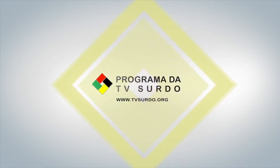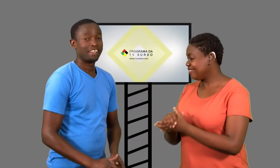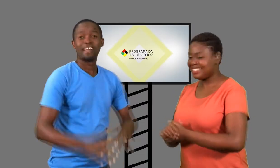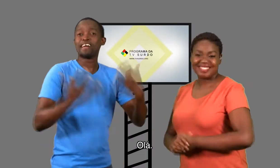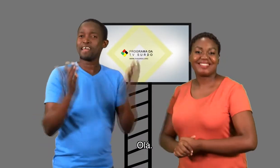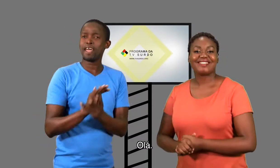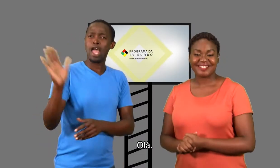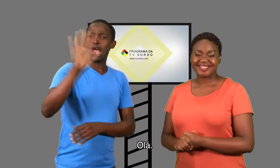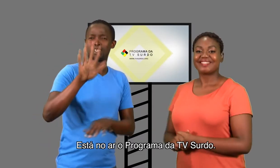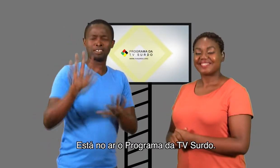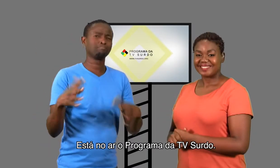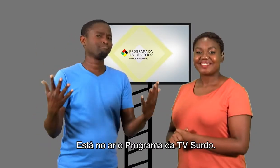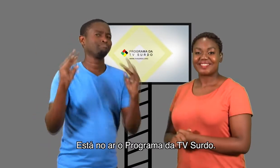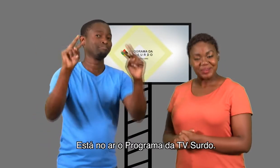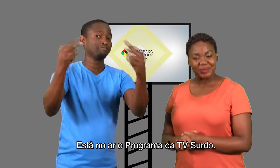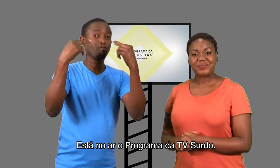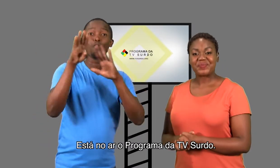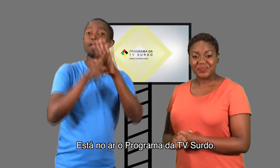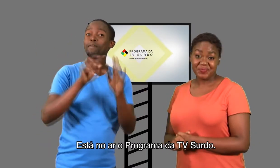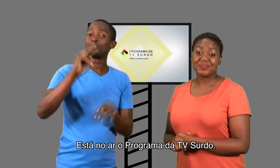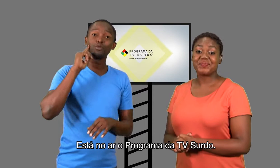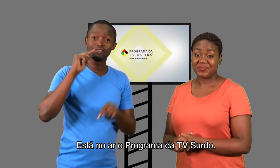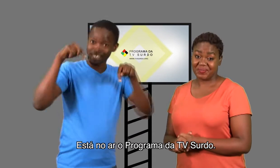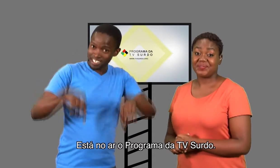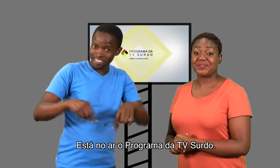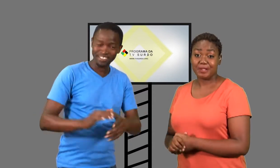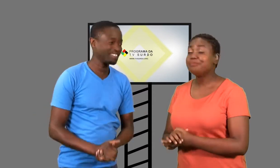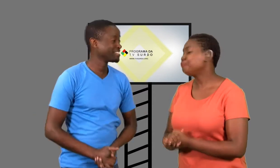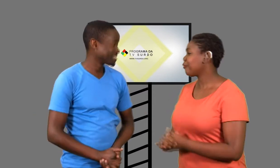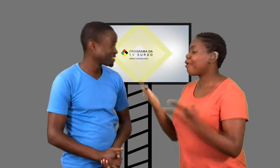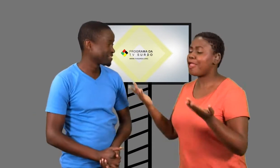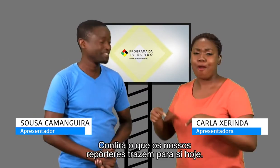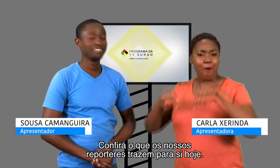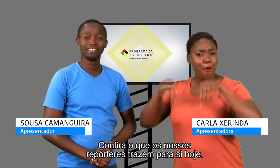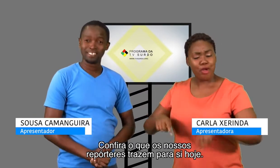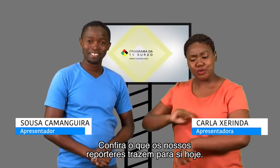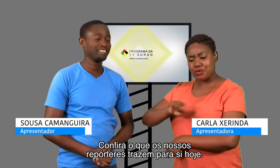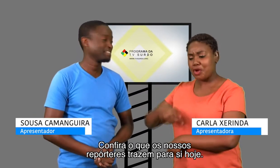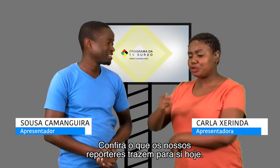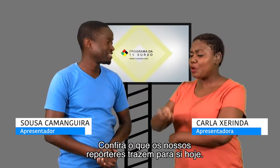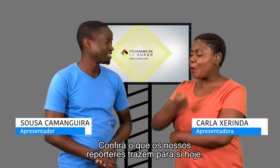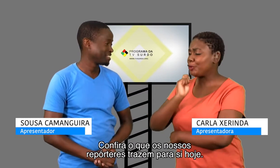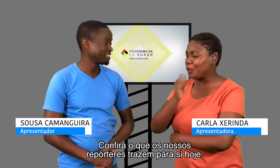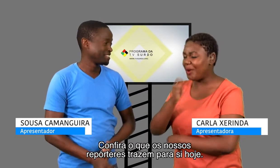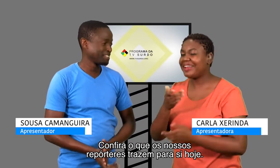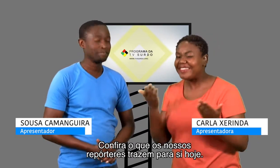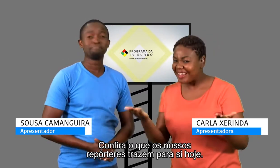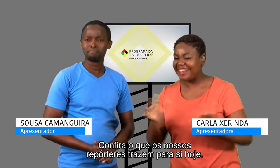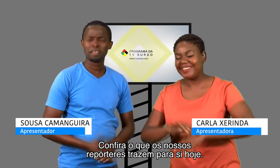Olá, está no ar o programa da TV Surdo. Confira o que os nossos repórteres trazem para si